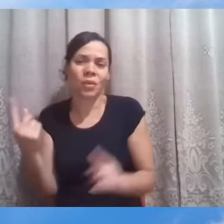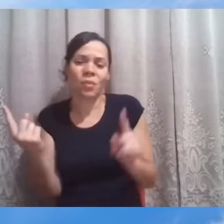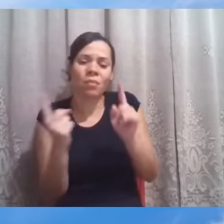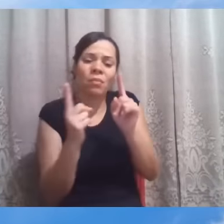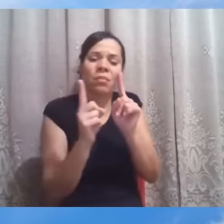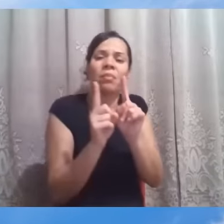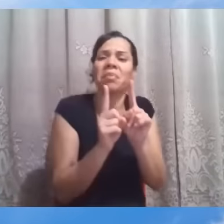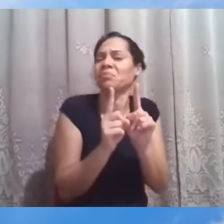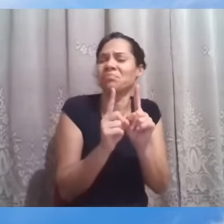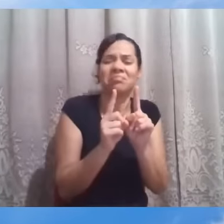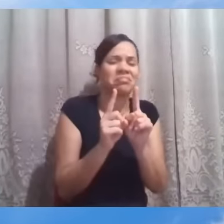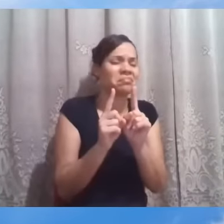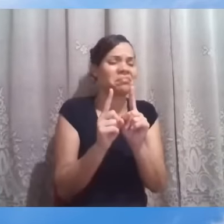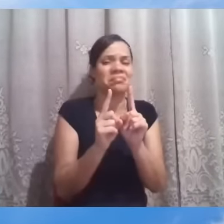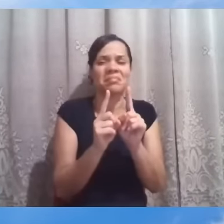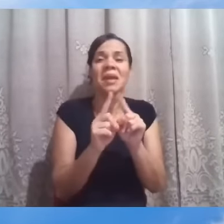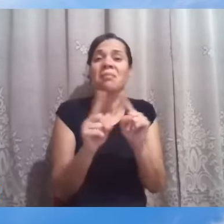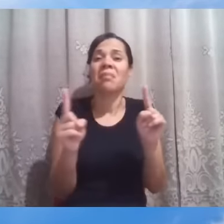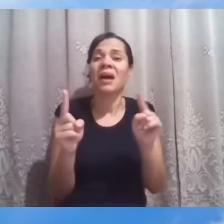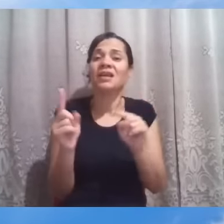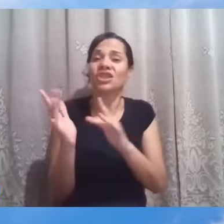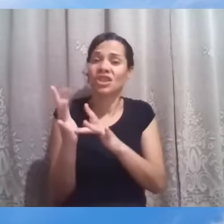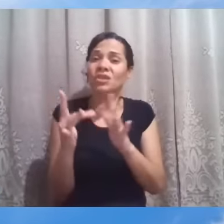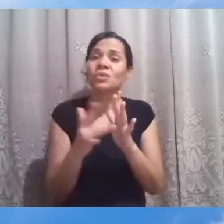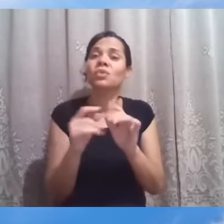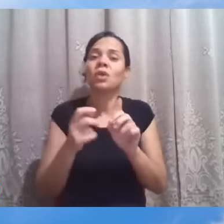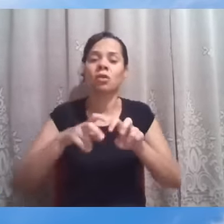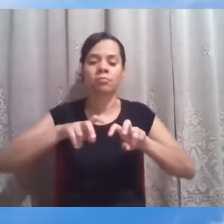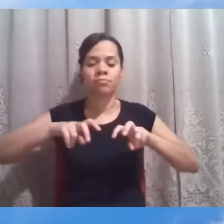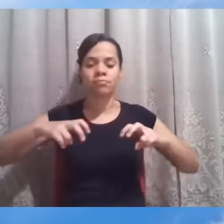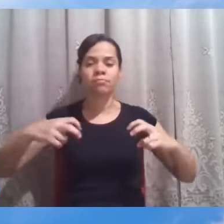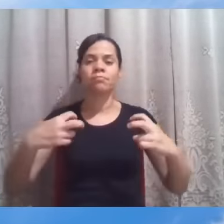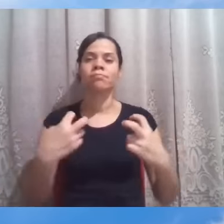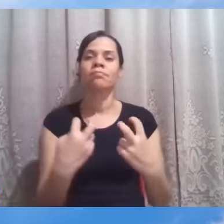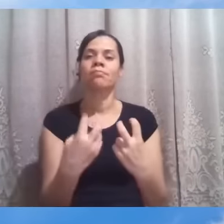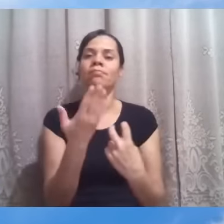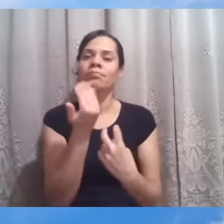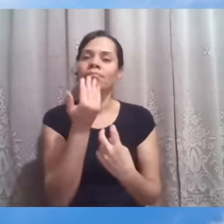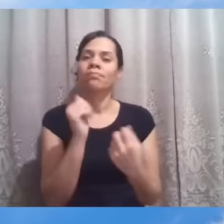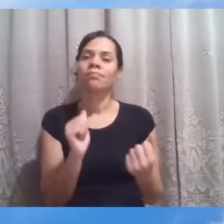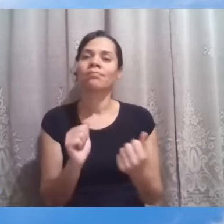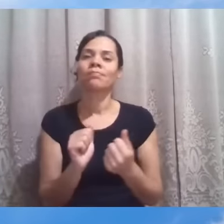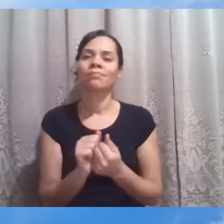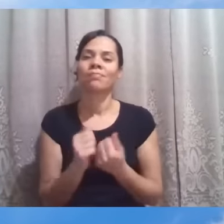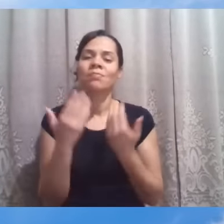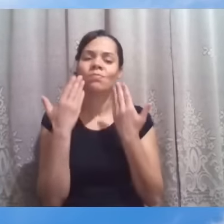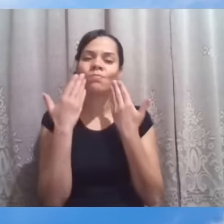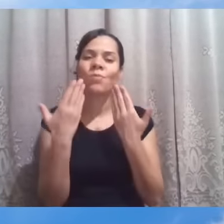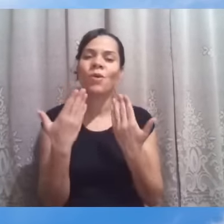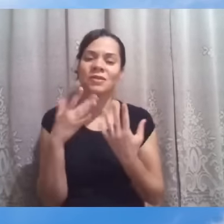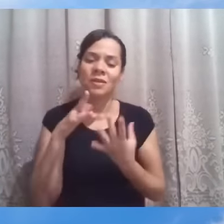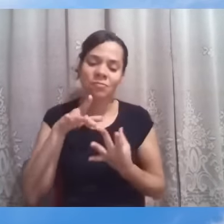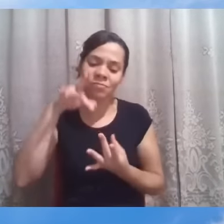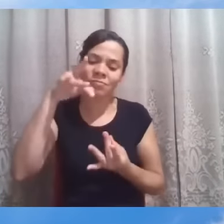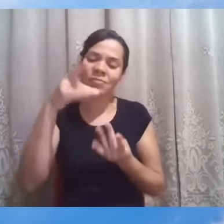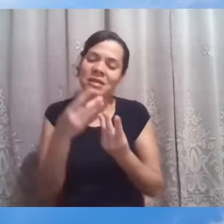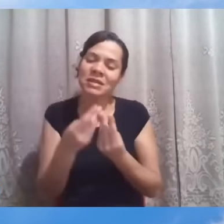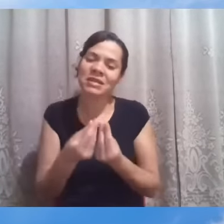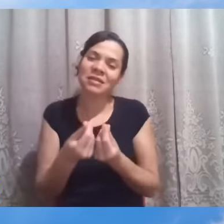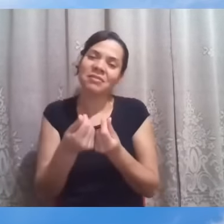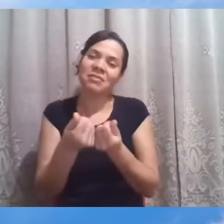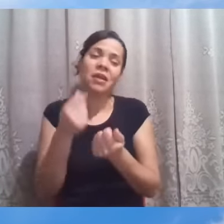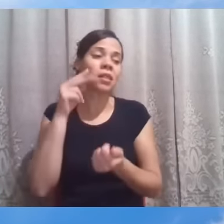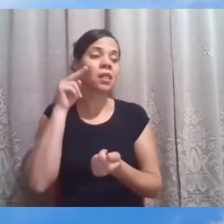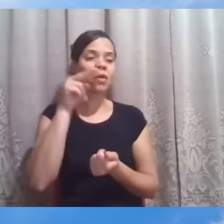Jesus estava a comer com eles, a denotar essa sensibilidade da alma que vê mais além, não olha a aparência,